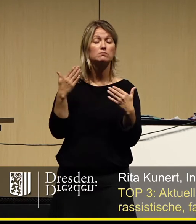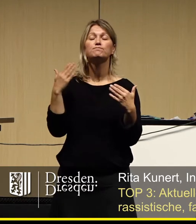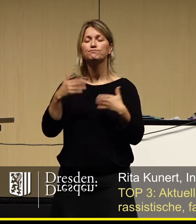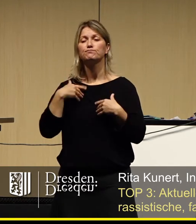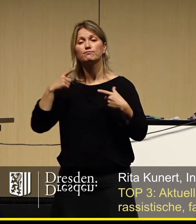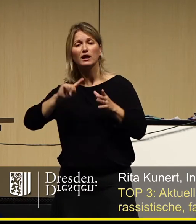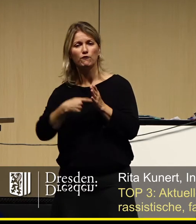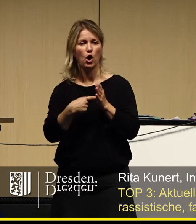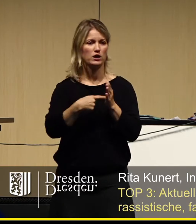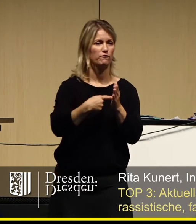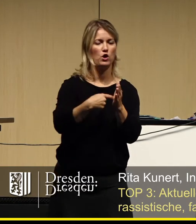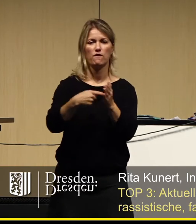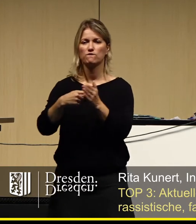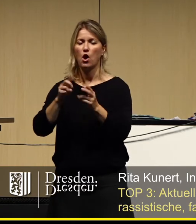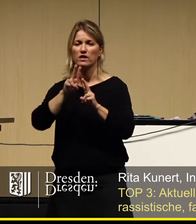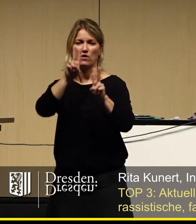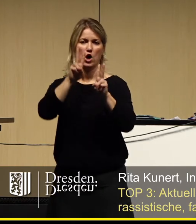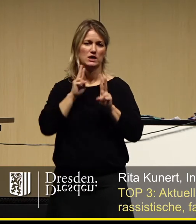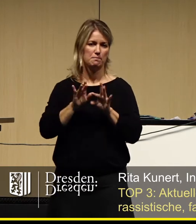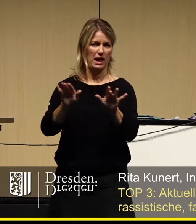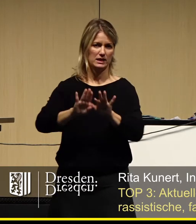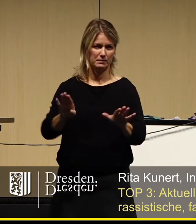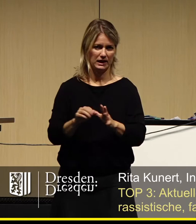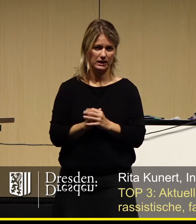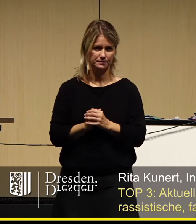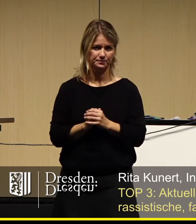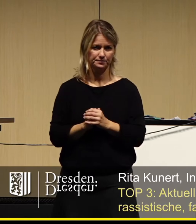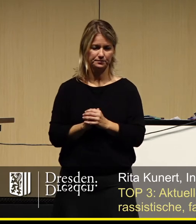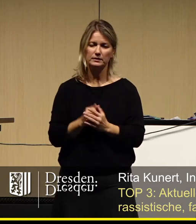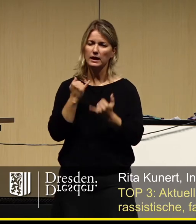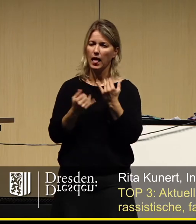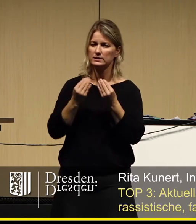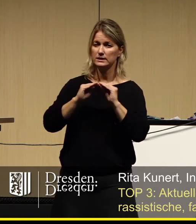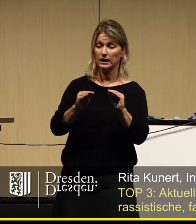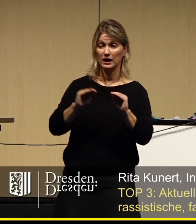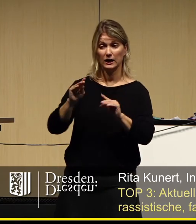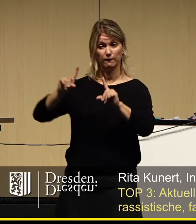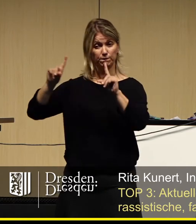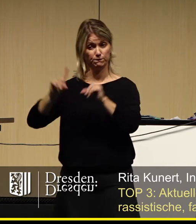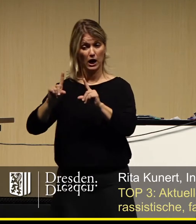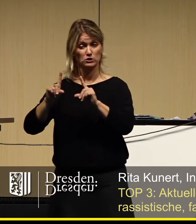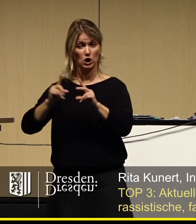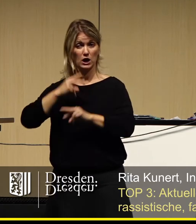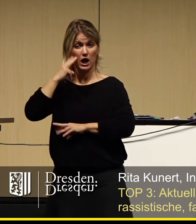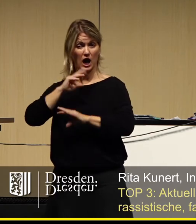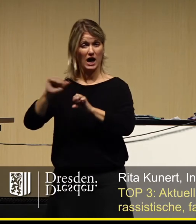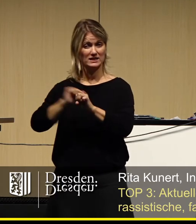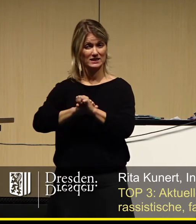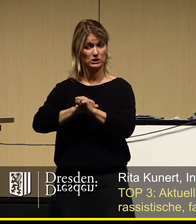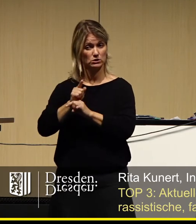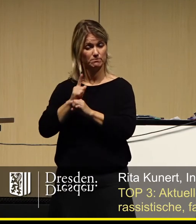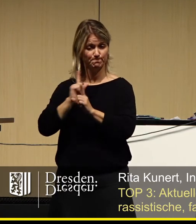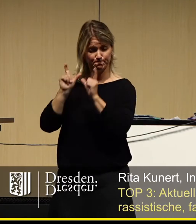werden. Und noch etwas zum Abschluss. Rassistischen Veranstaltungen im Stadtzentrum wirklich ein Ende bereiten,